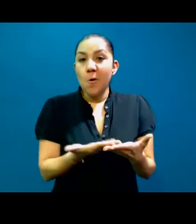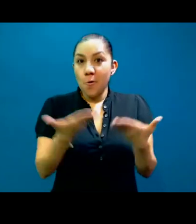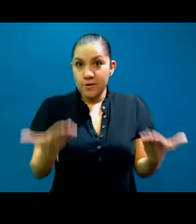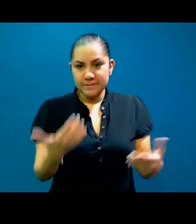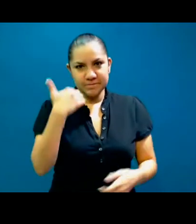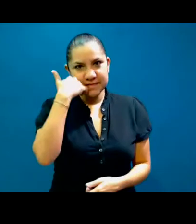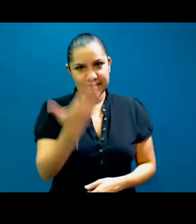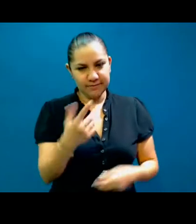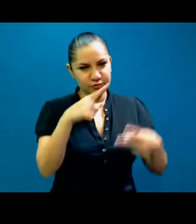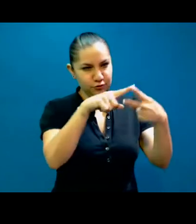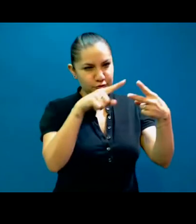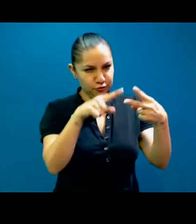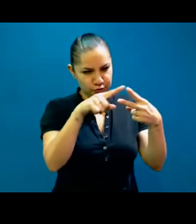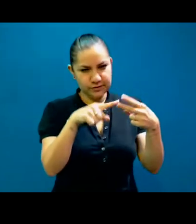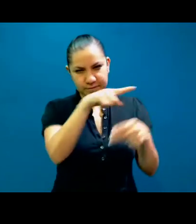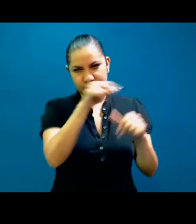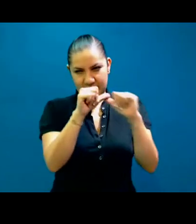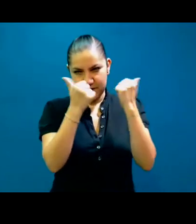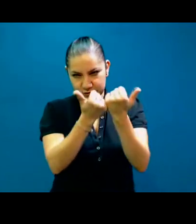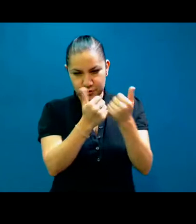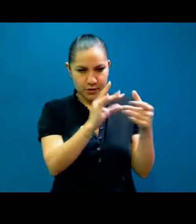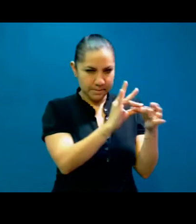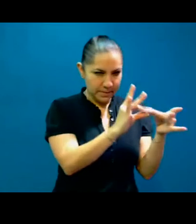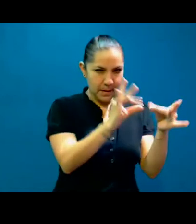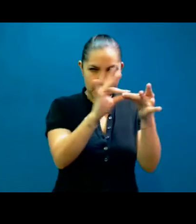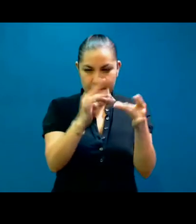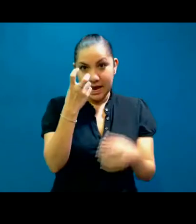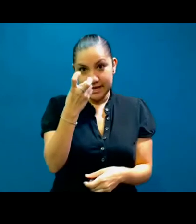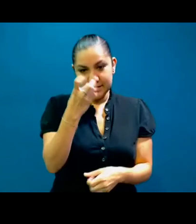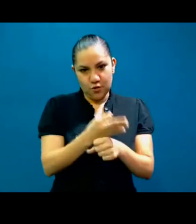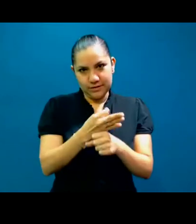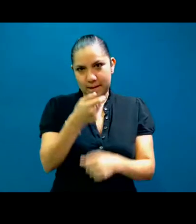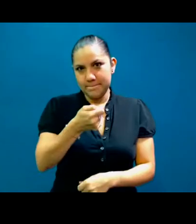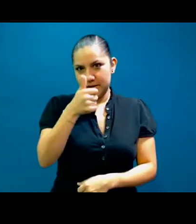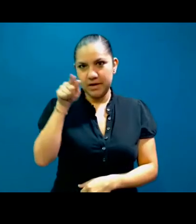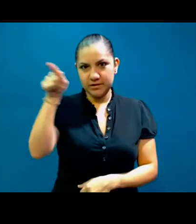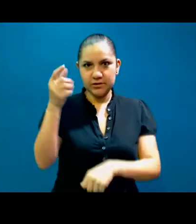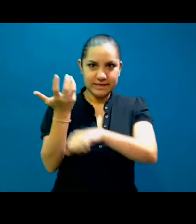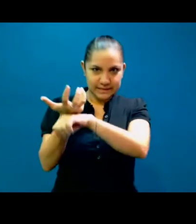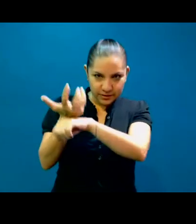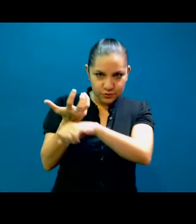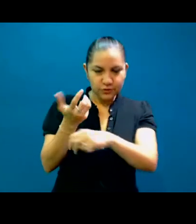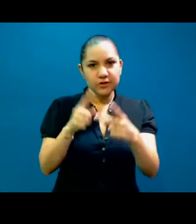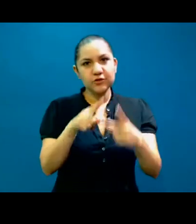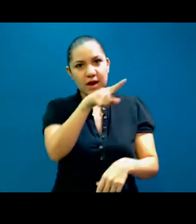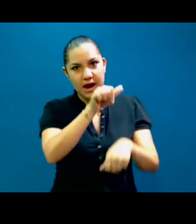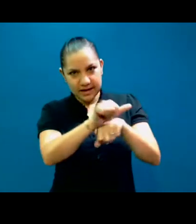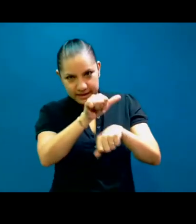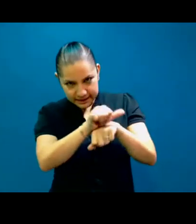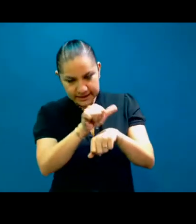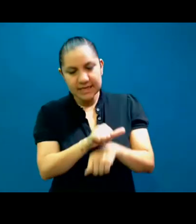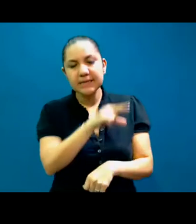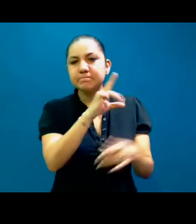asociaciones que por primera vez estamos contactando de Estados Unidos y de Argentina, que seguro tienen